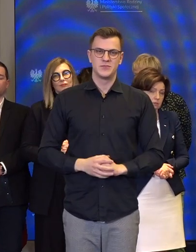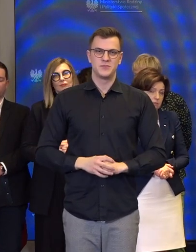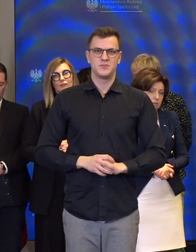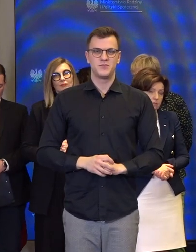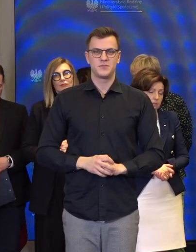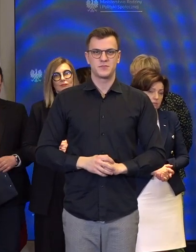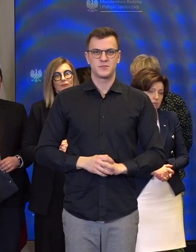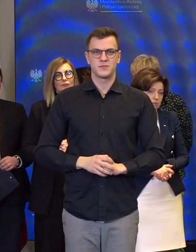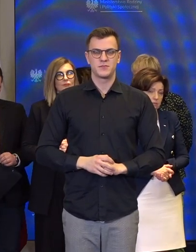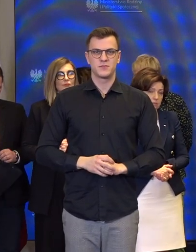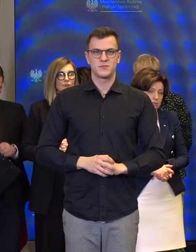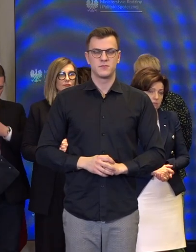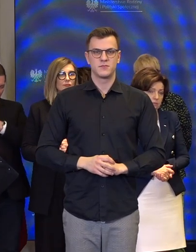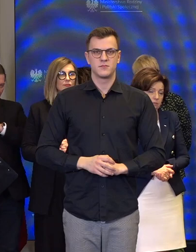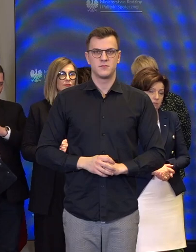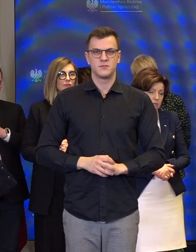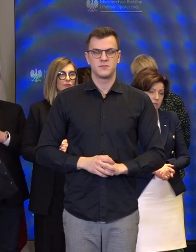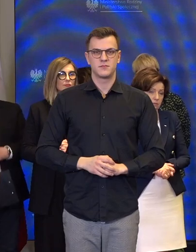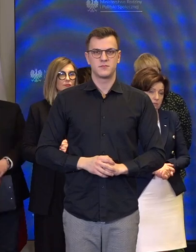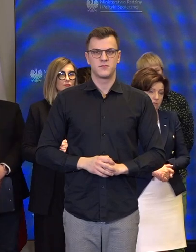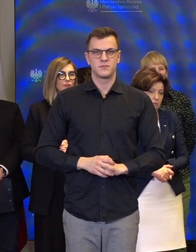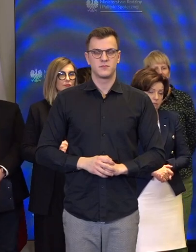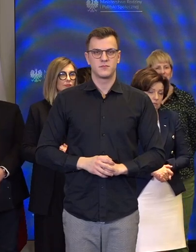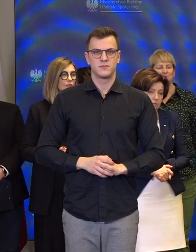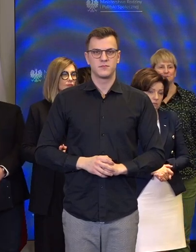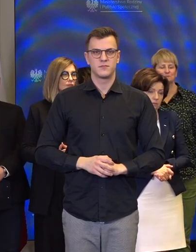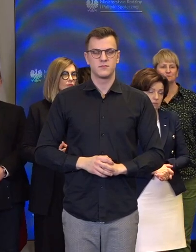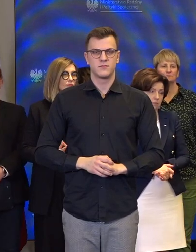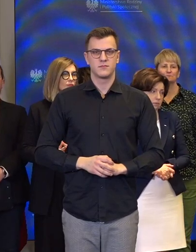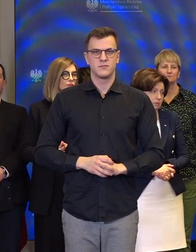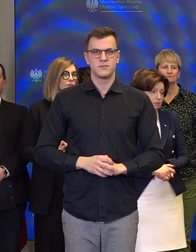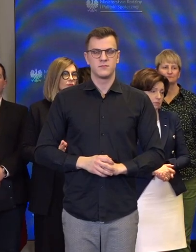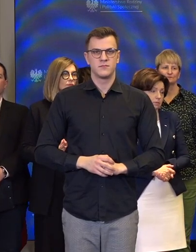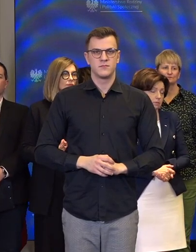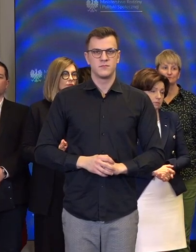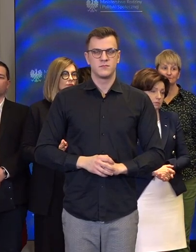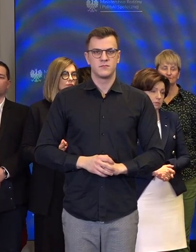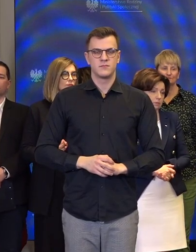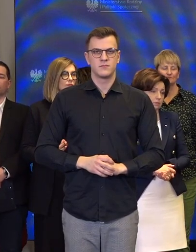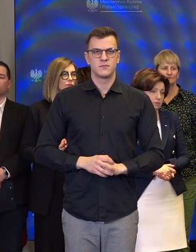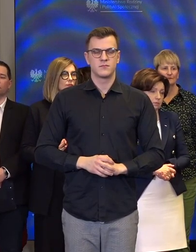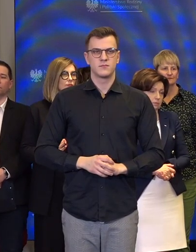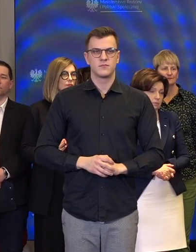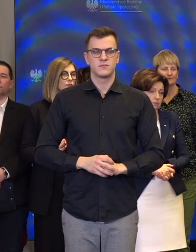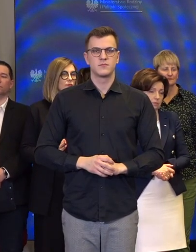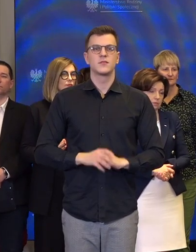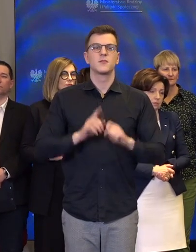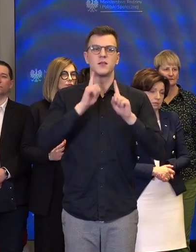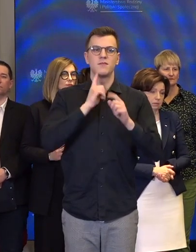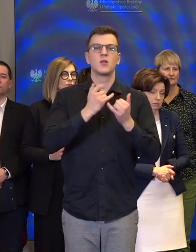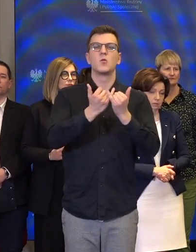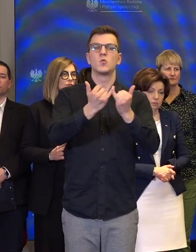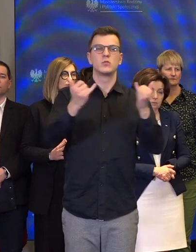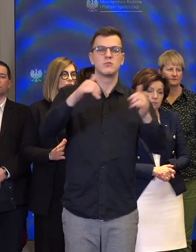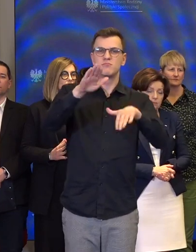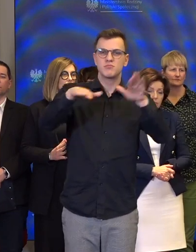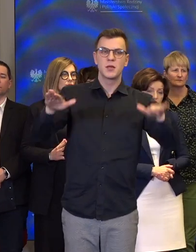mimo różnic i mimo tych trudności, z którymi Państwo się zmagają,